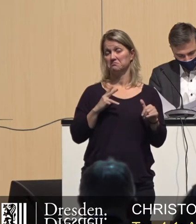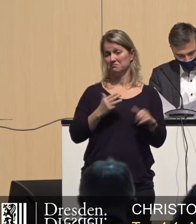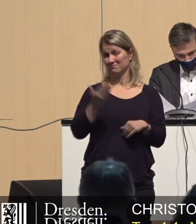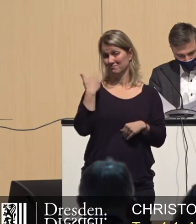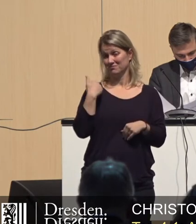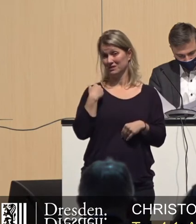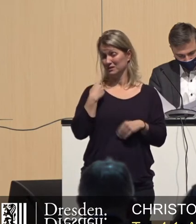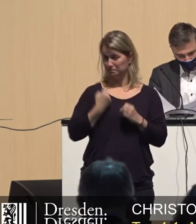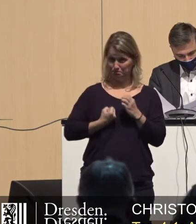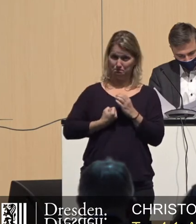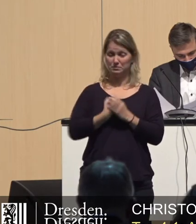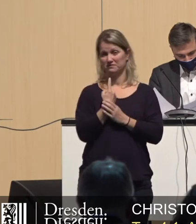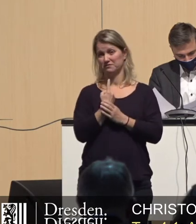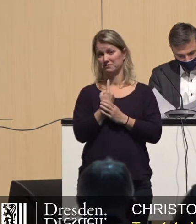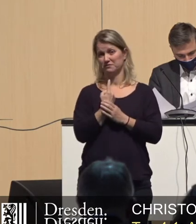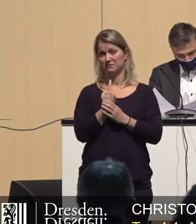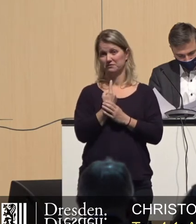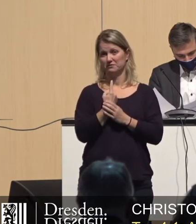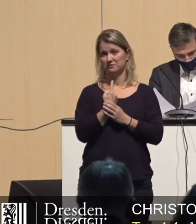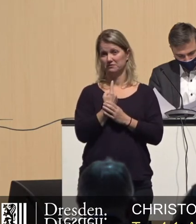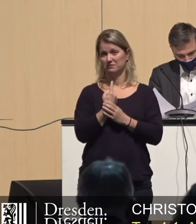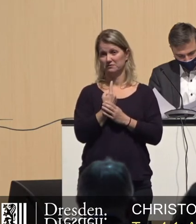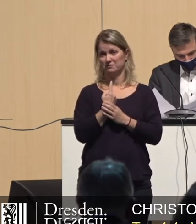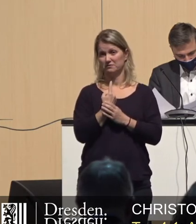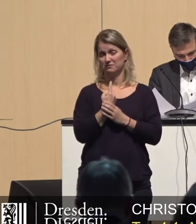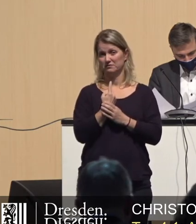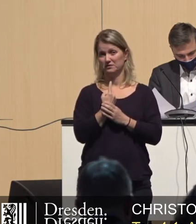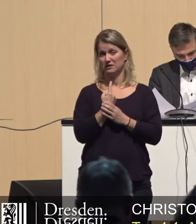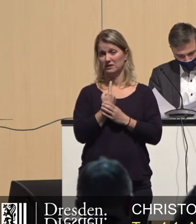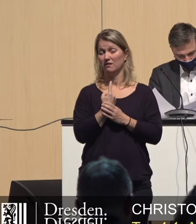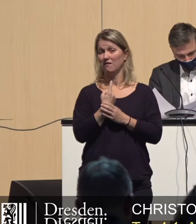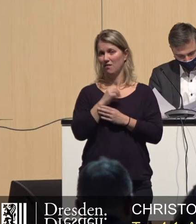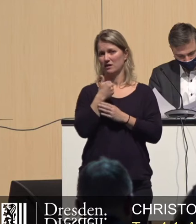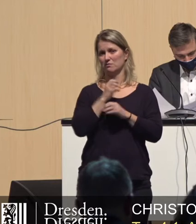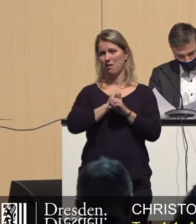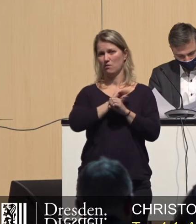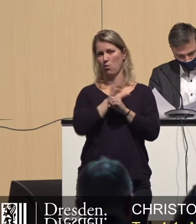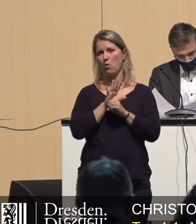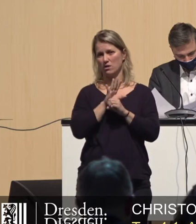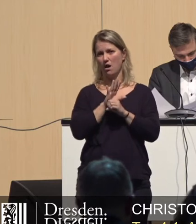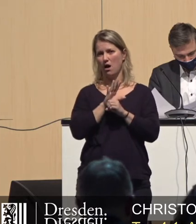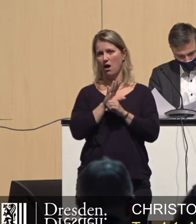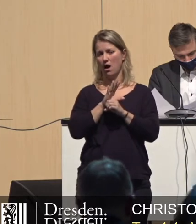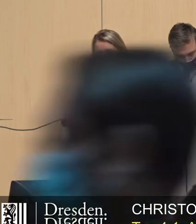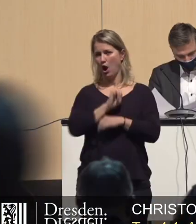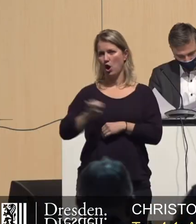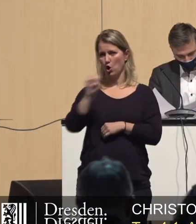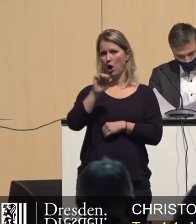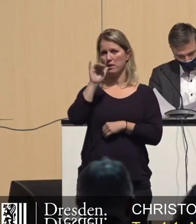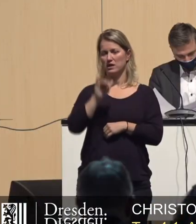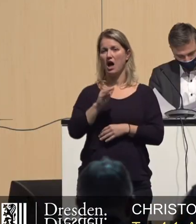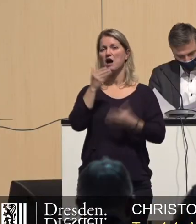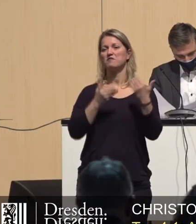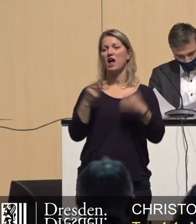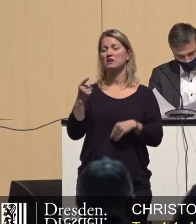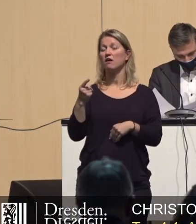Auftauchen dieser, des Coronavirus in Europa wahrscheinlich keine Vorstellung von dem